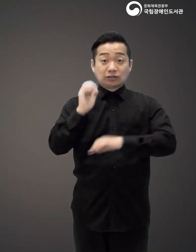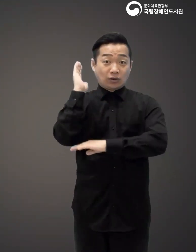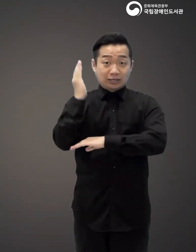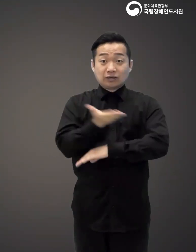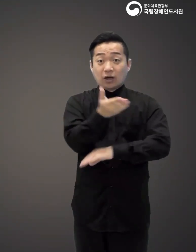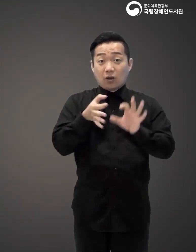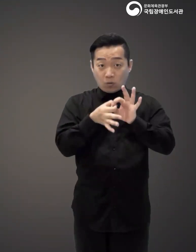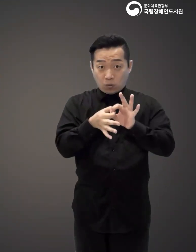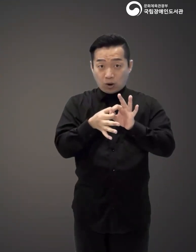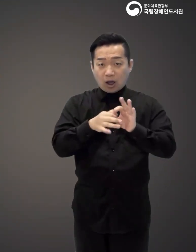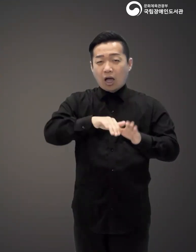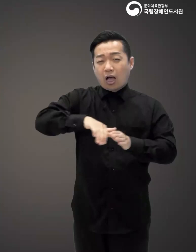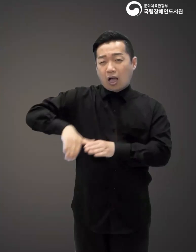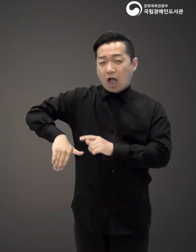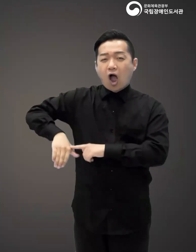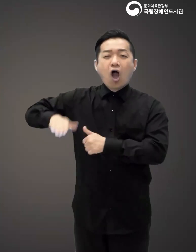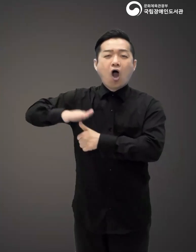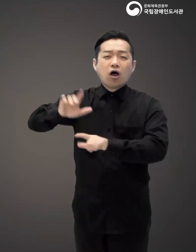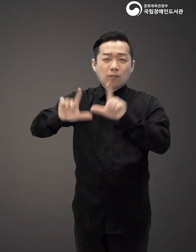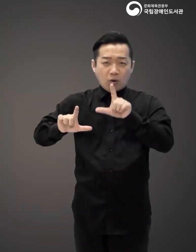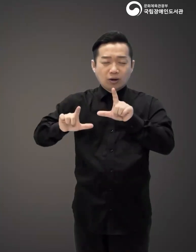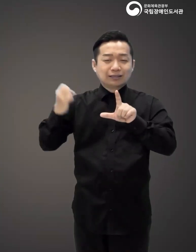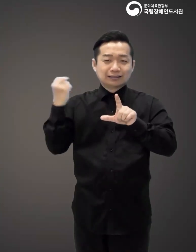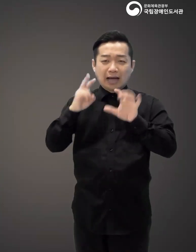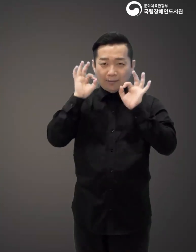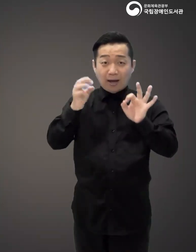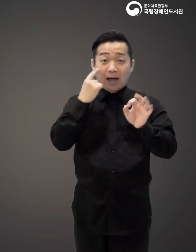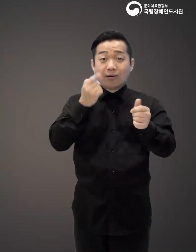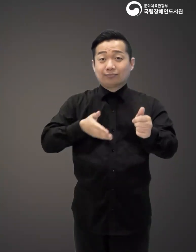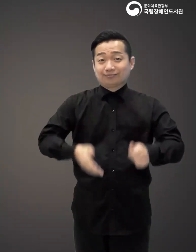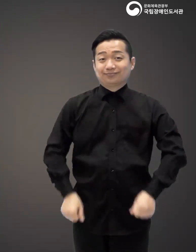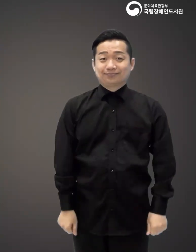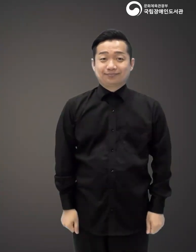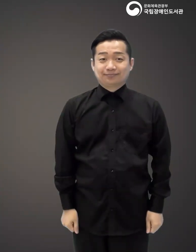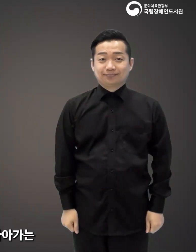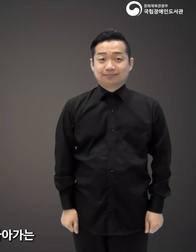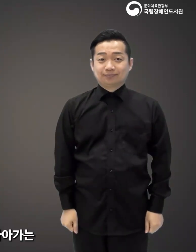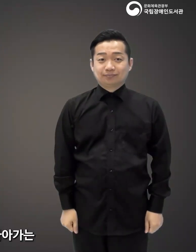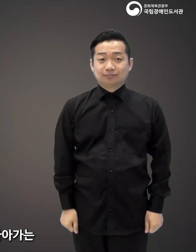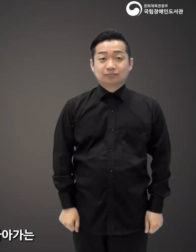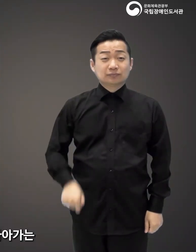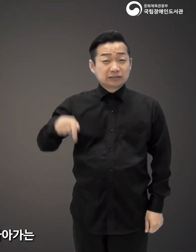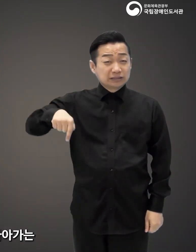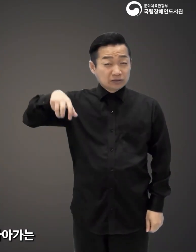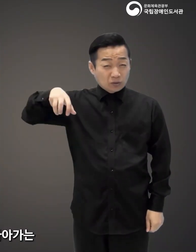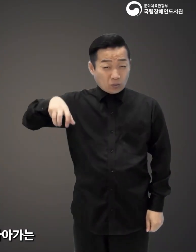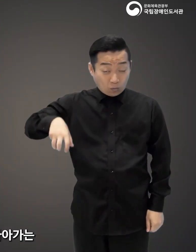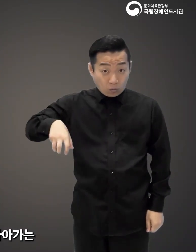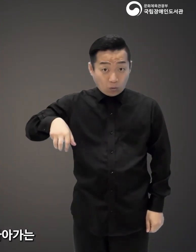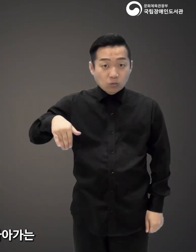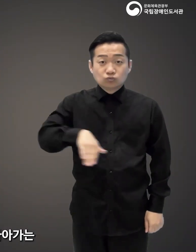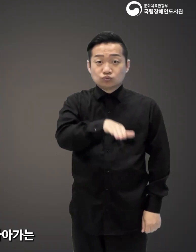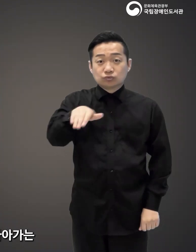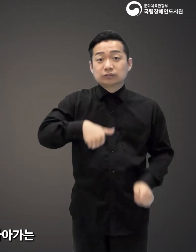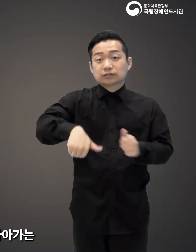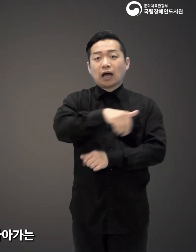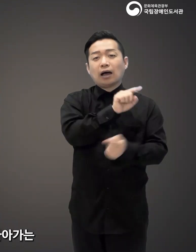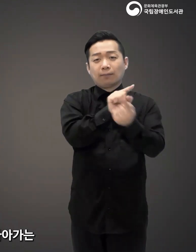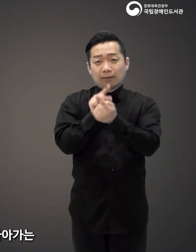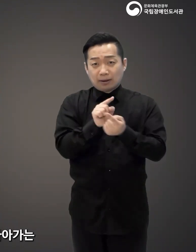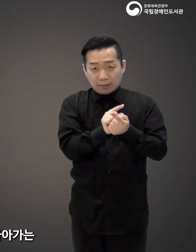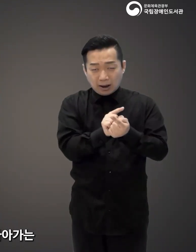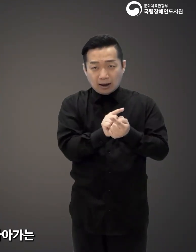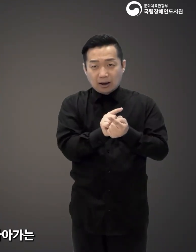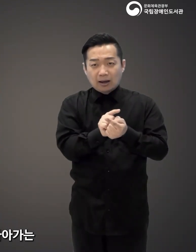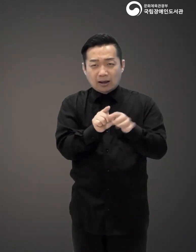여러분들이 잠시 뒤편에 두었던 그 어린 시절을 만나보세요. 어쩌면 그곳에서 그 숱한 상황들을